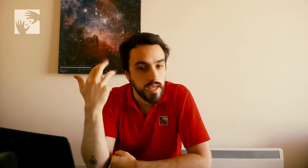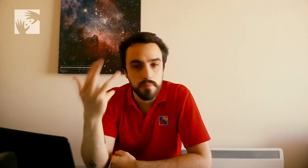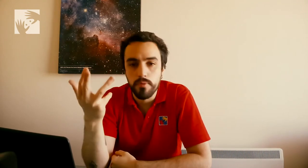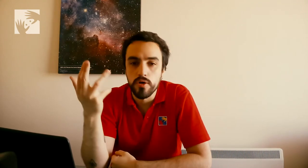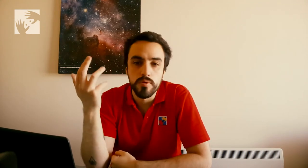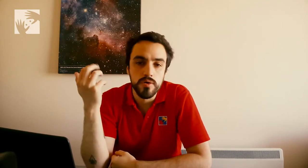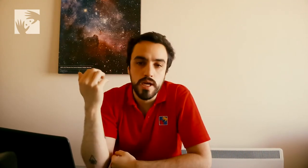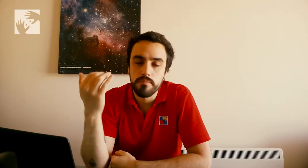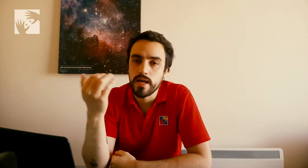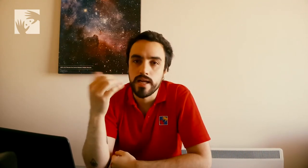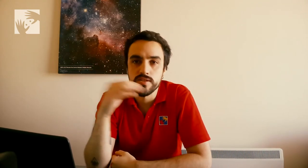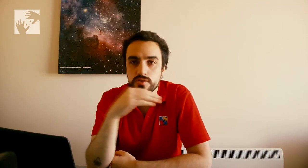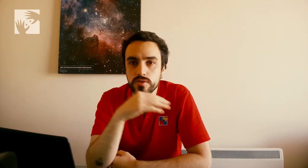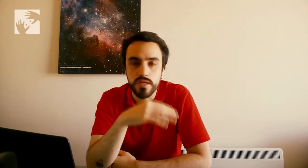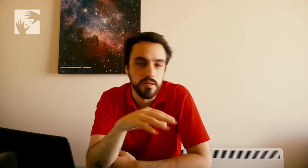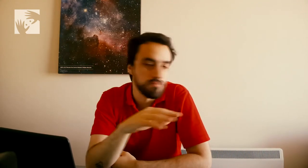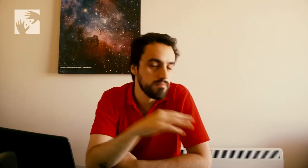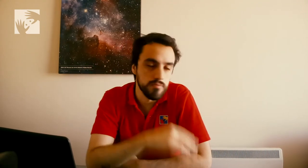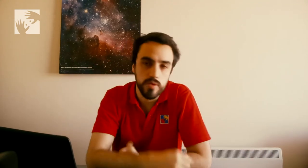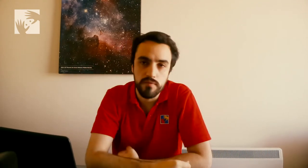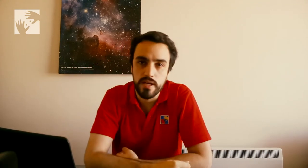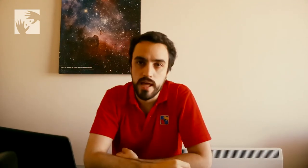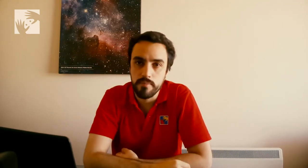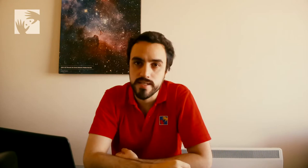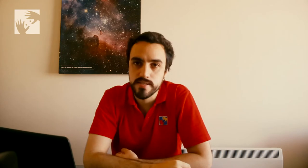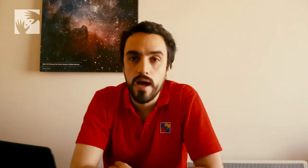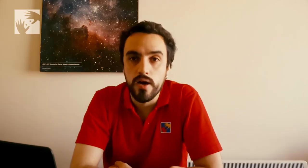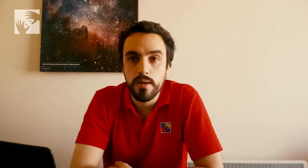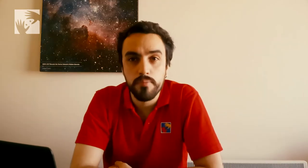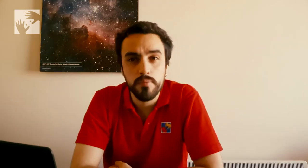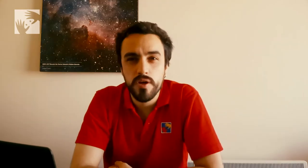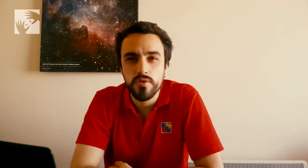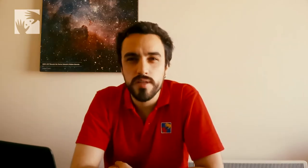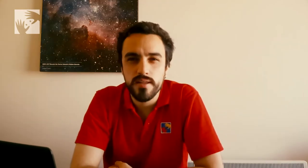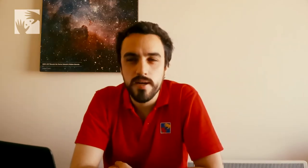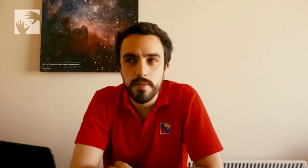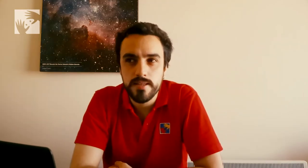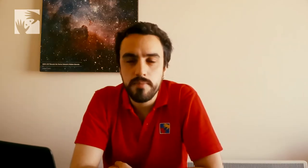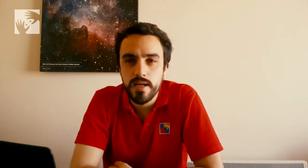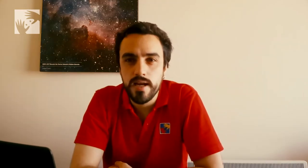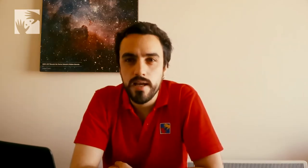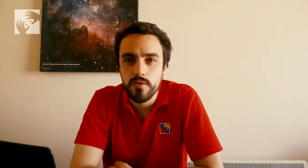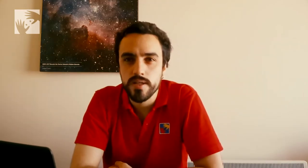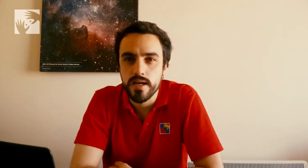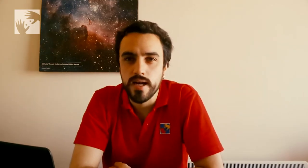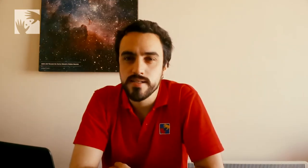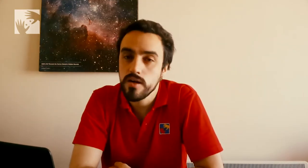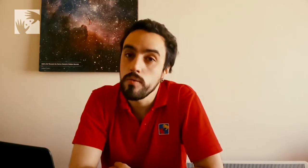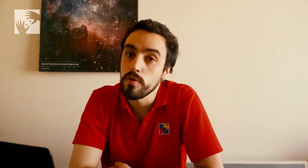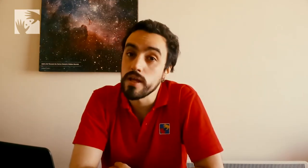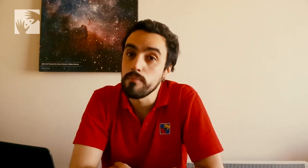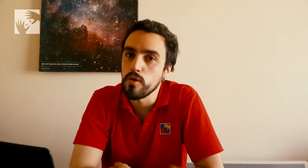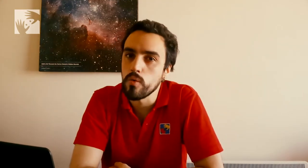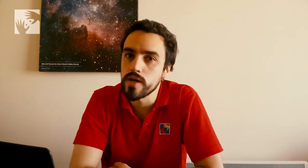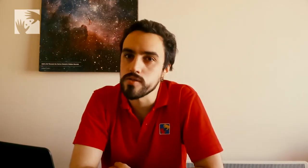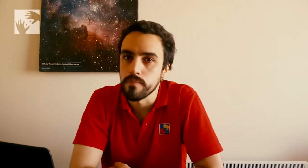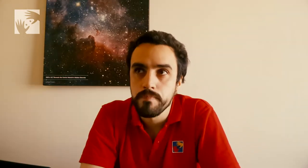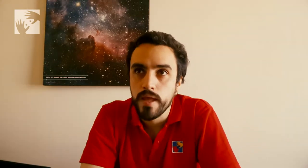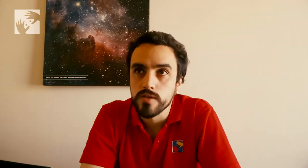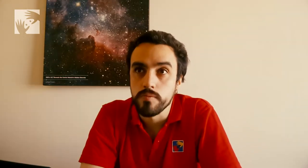el plomo, el manganeso y una infinidad más. Ahora, podemos encontrar de repente minerales en nuestras casas como por ejemplo el cuarzo. Es un